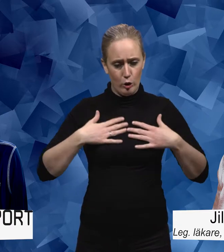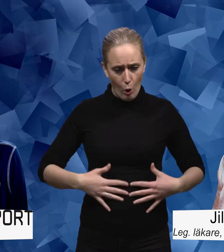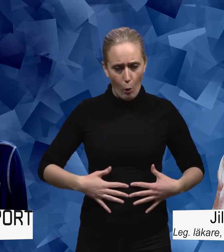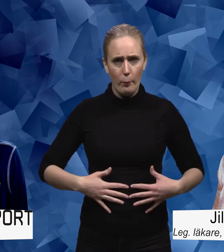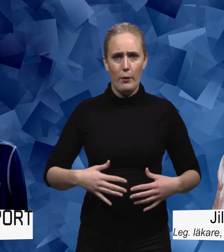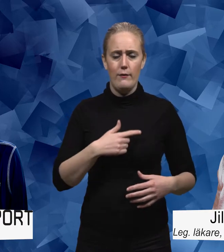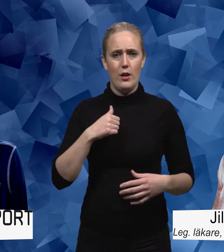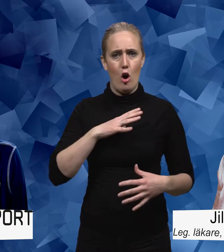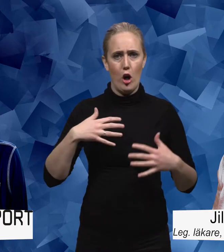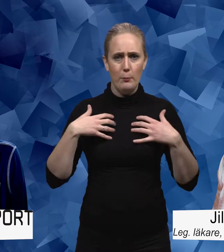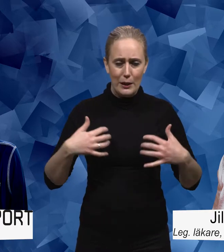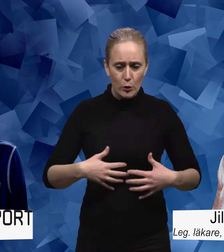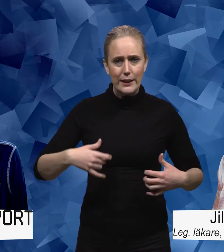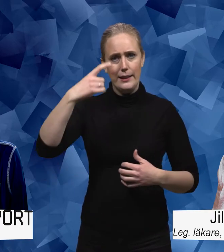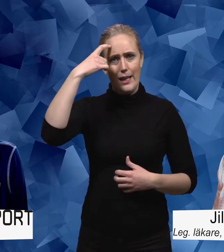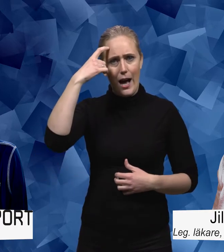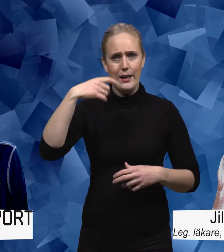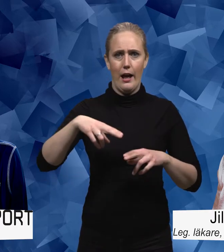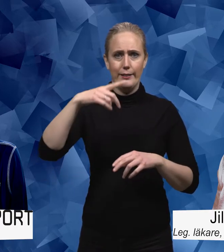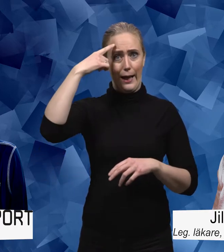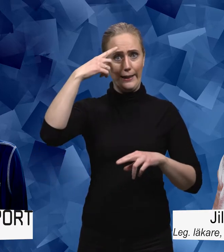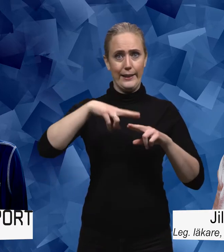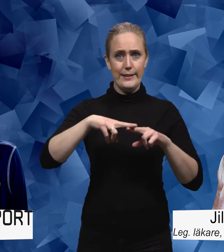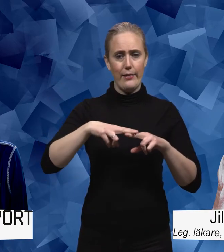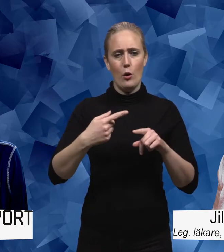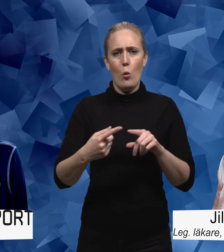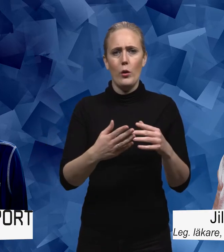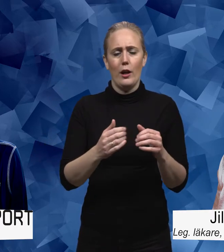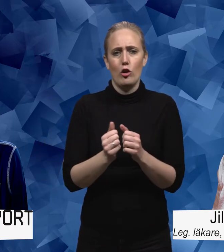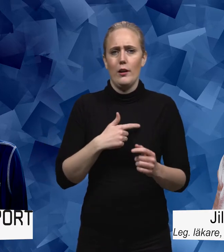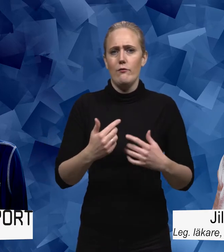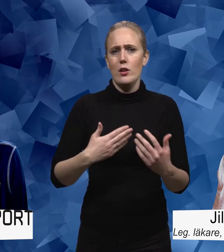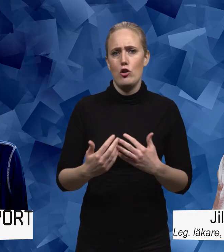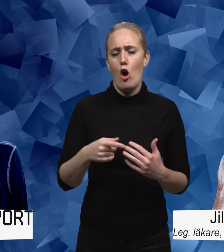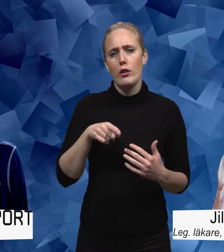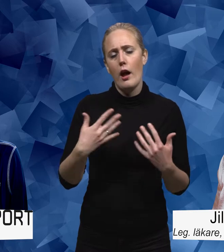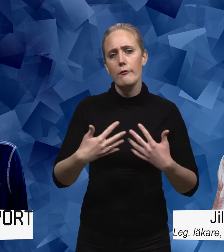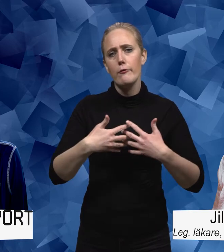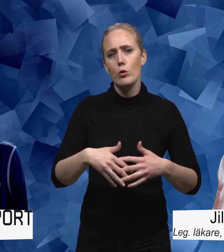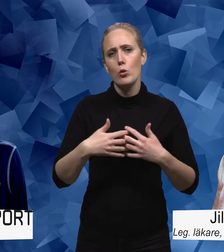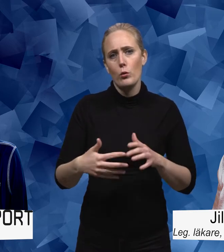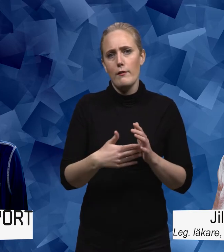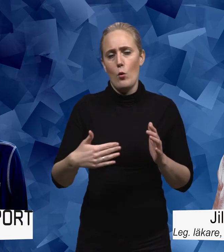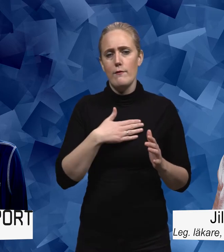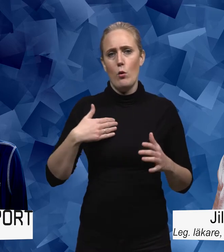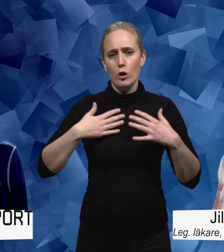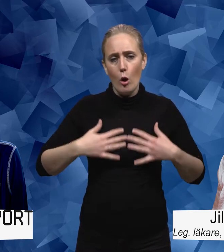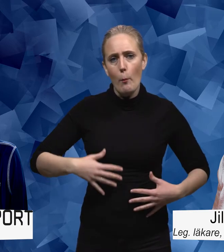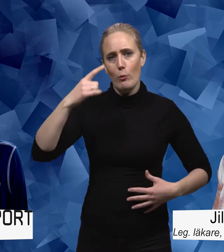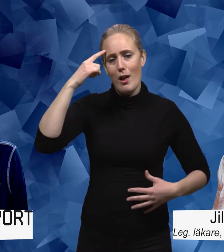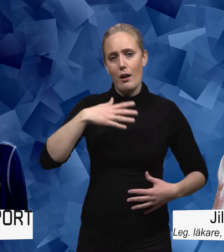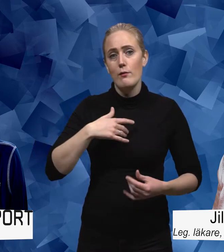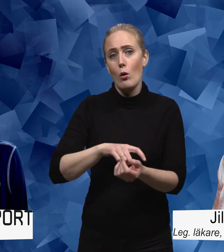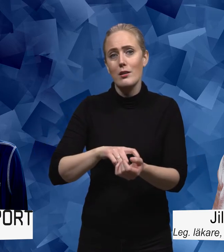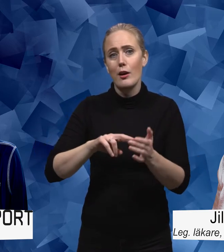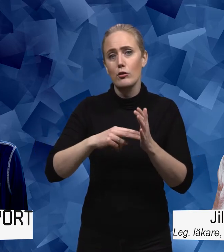biologi och allting som vi tänker, känner och gör är ju en funktion av den kropp och den hjärna och det nervsystem